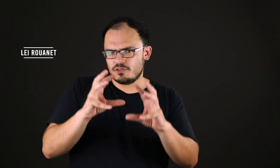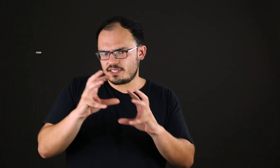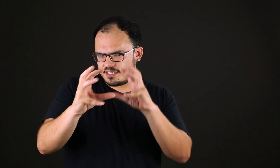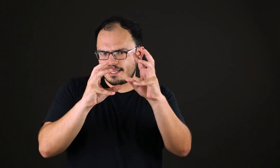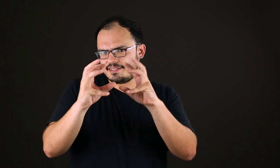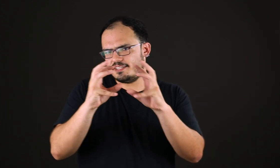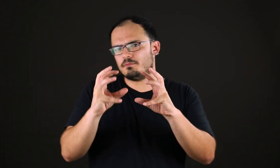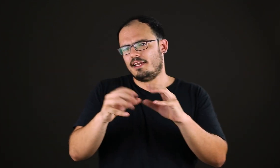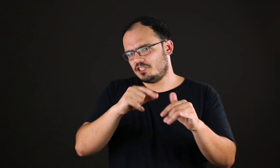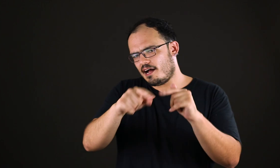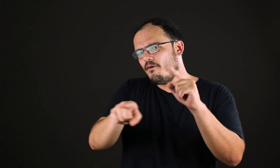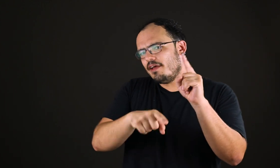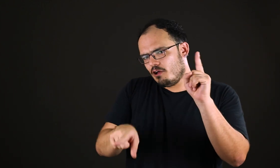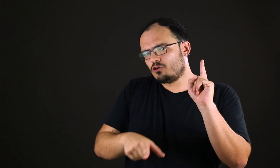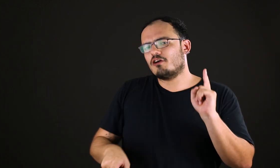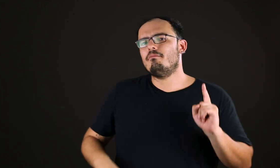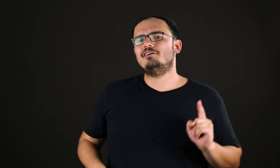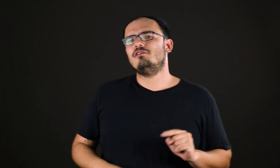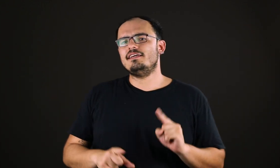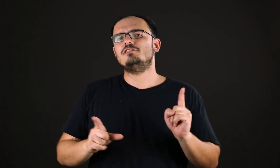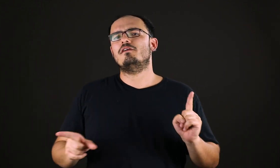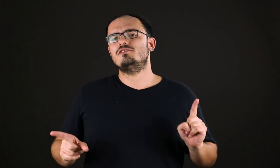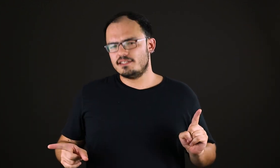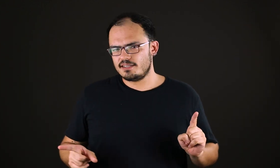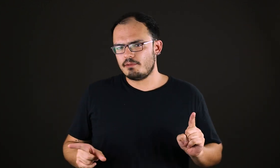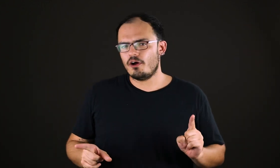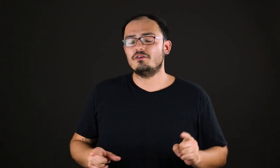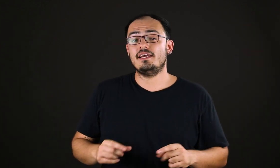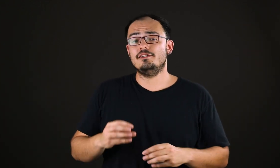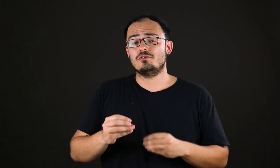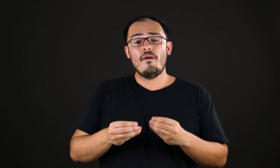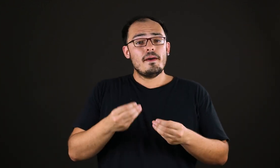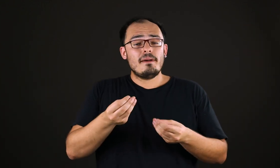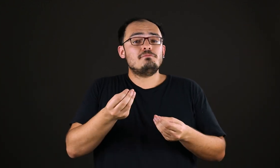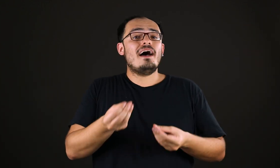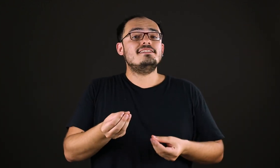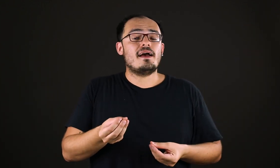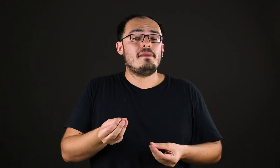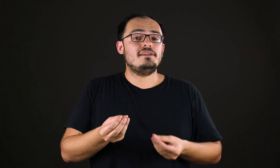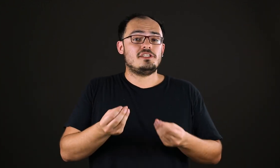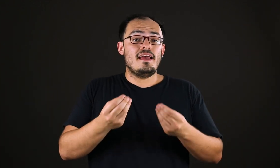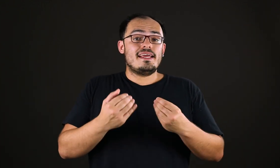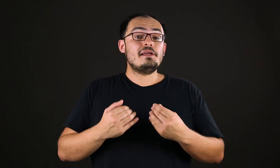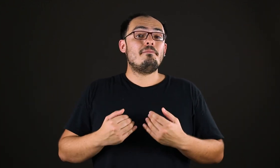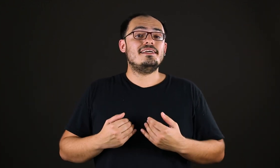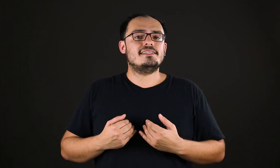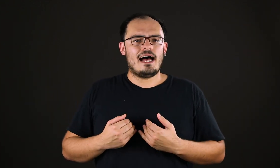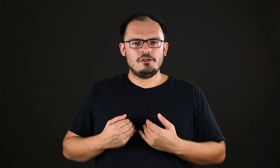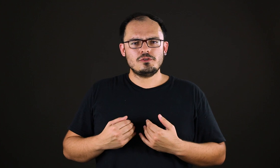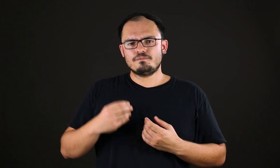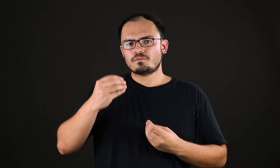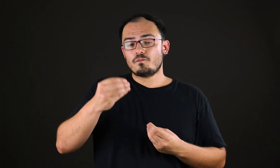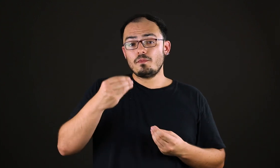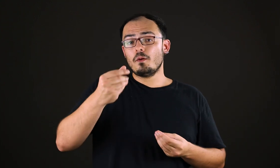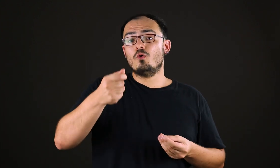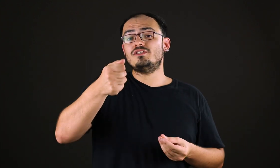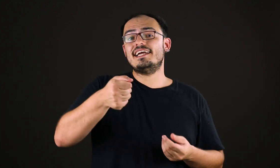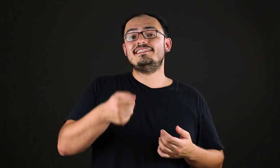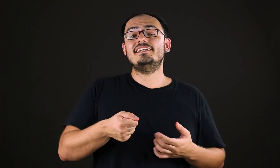você tentar entender de maneira geral. Eu coloco embaixo links para você entender melhor o que é isso. Mas basicamente, empresários conseguem ter